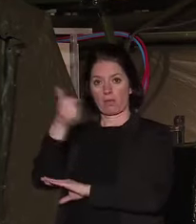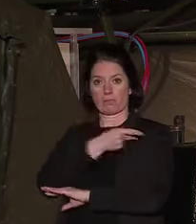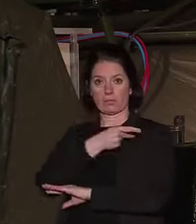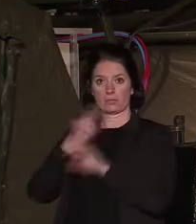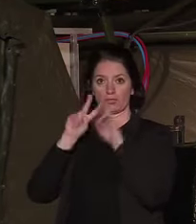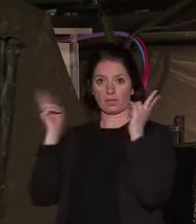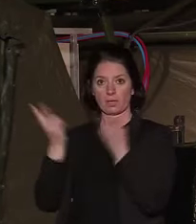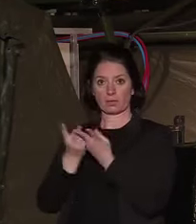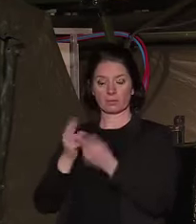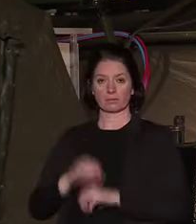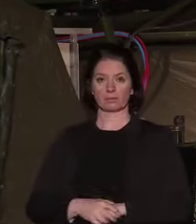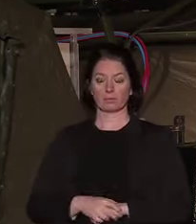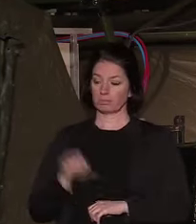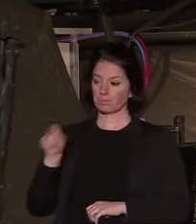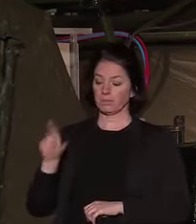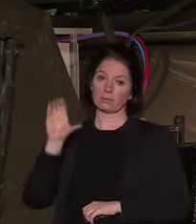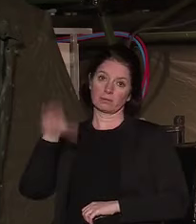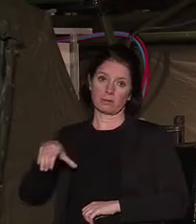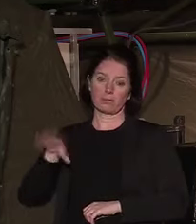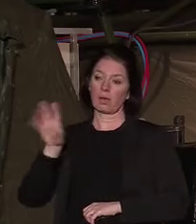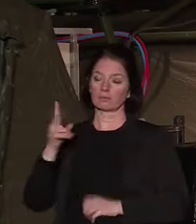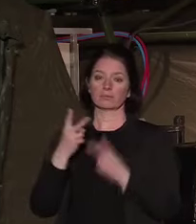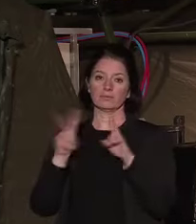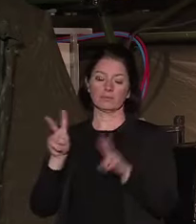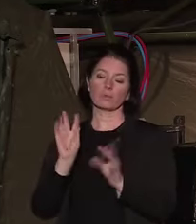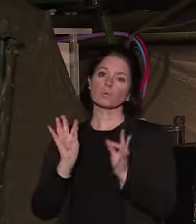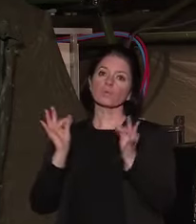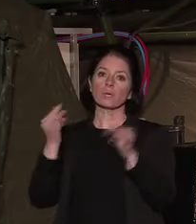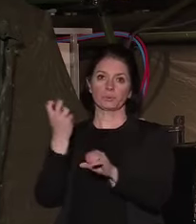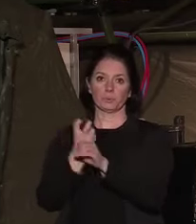une ville, elle aussi, très durement touchée.